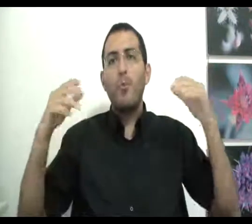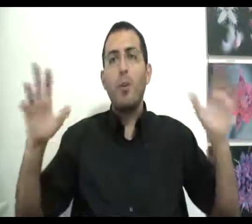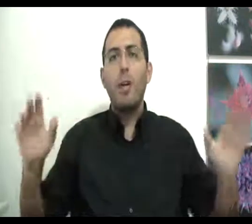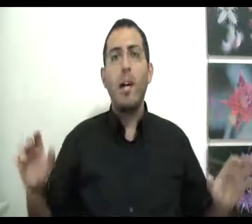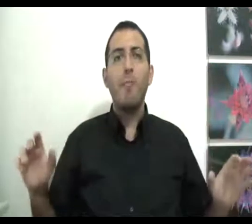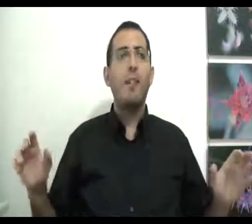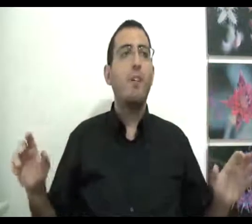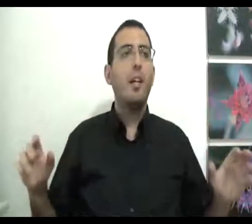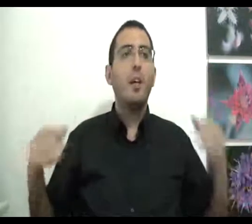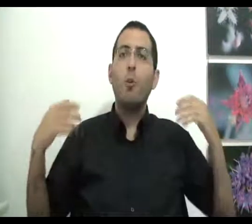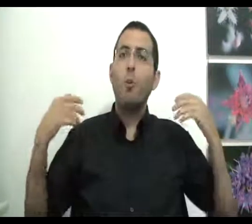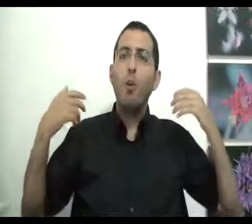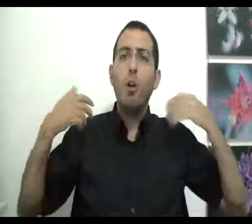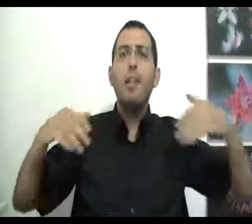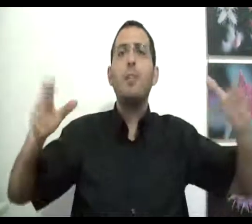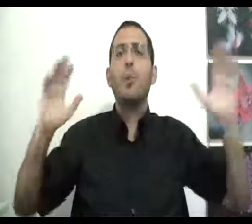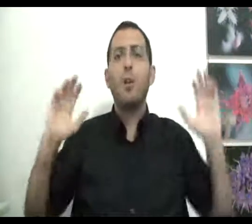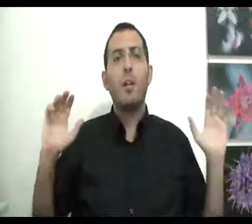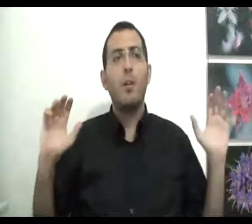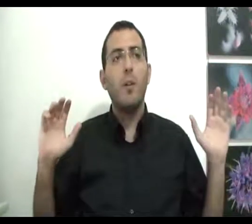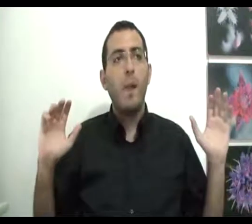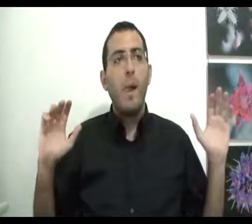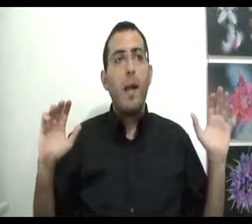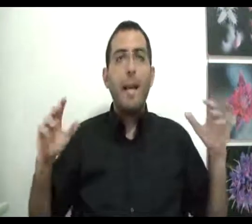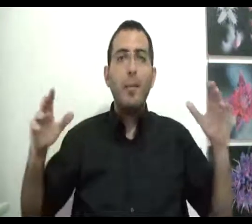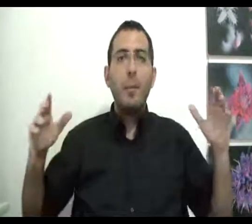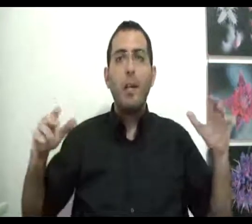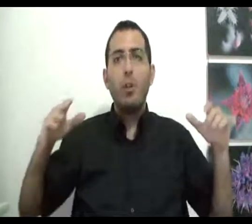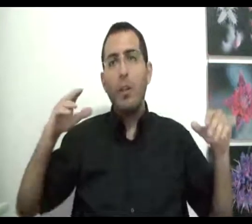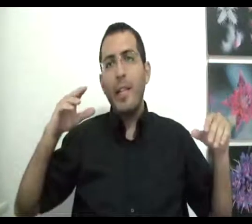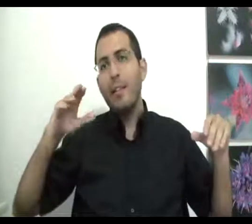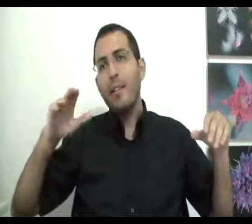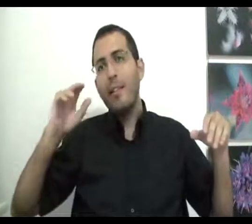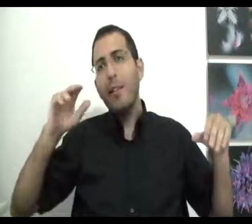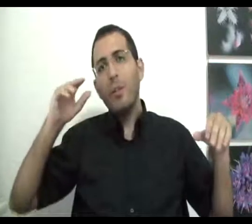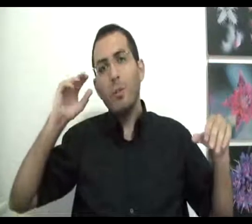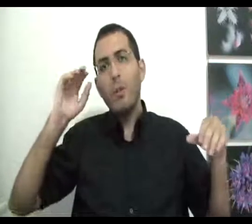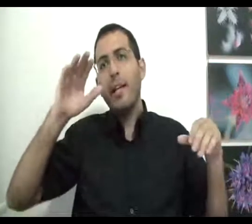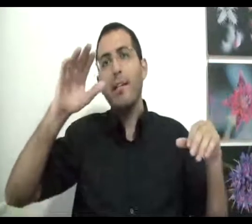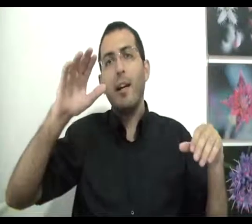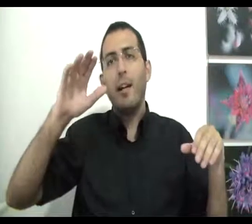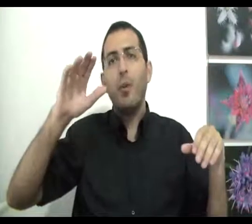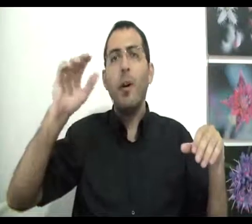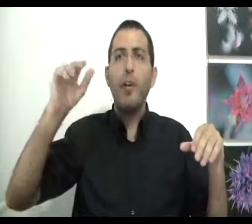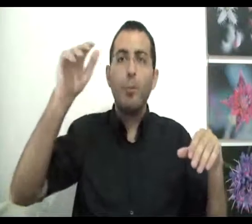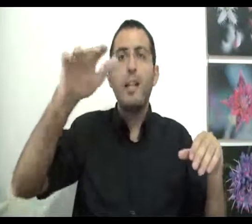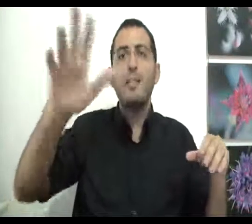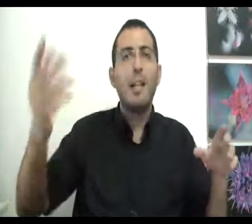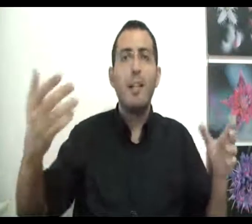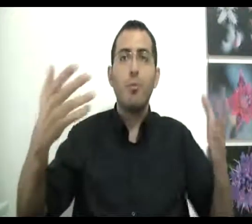כשהוא יכול לרחב באוויר הוא לא יודע שהוא עוד לאכול ילד מבחינתו ילד קטן תינוק הוא רואה איש, הוא מכניס שעד לאיש הוא